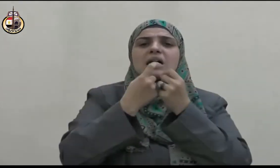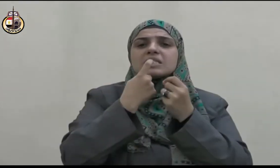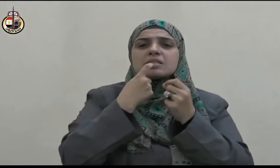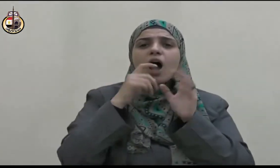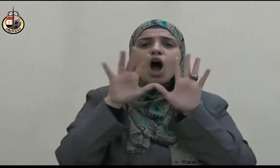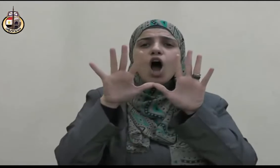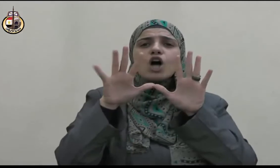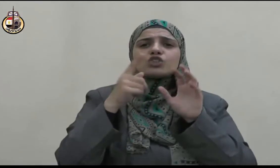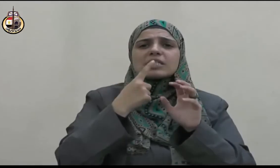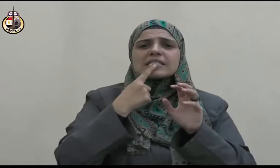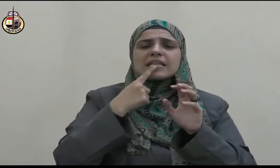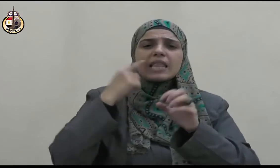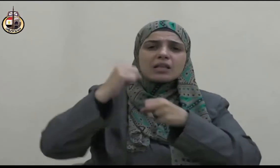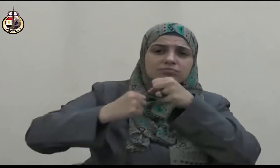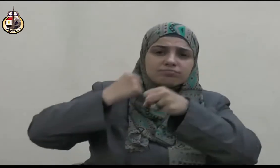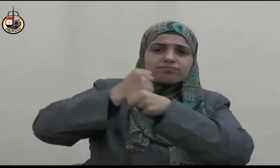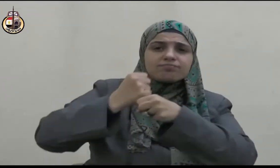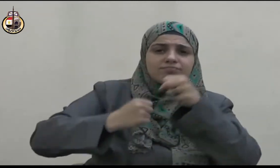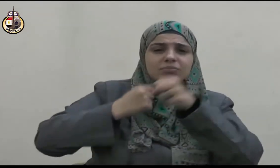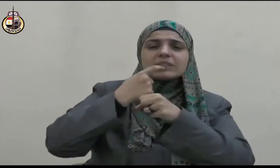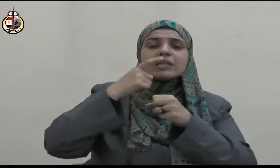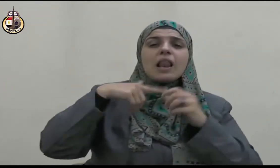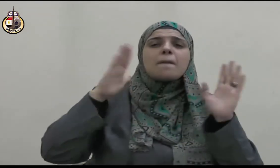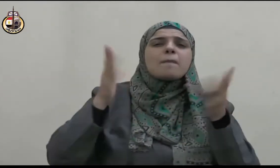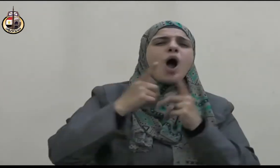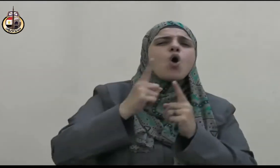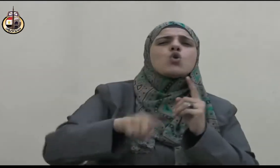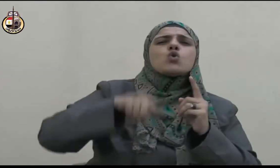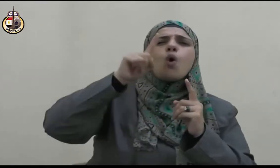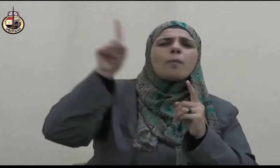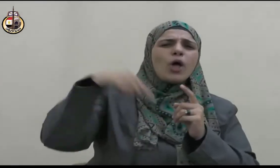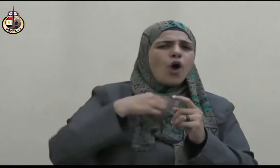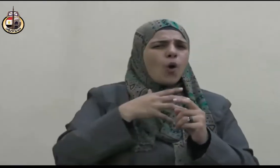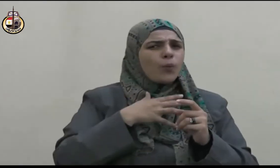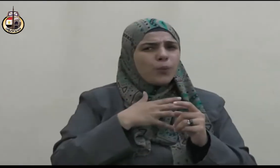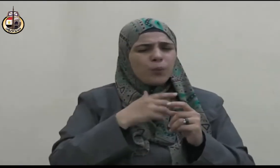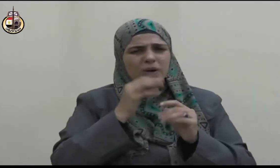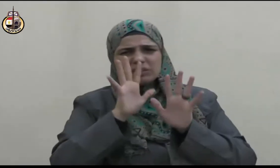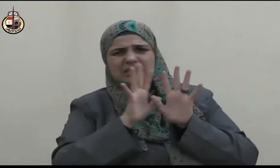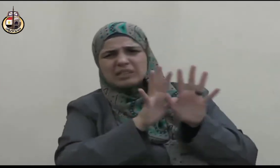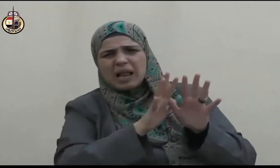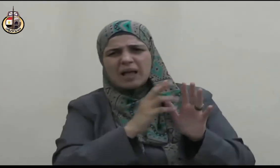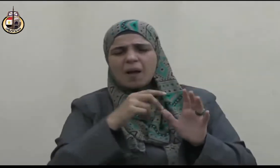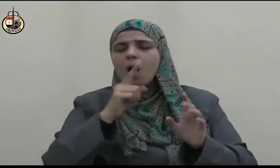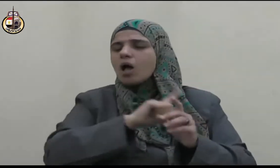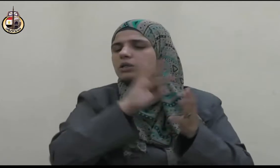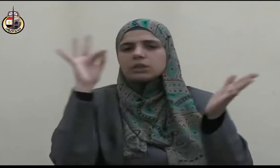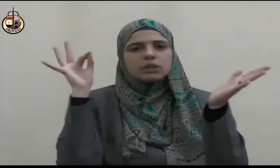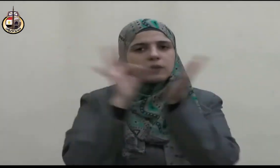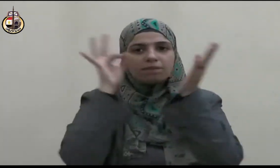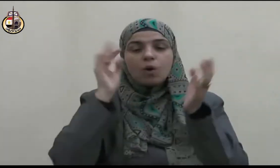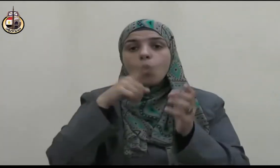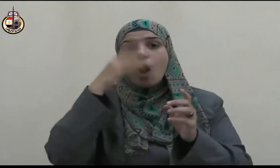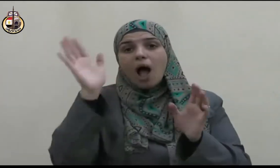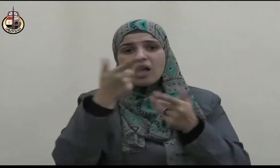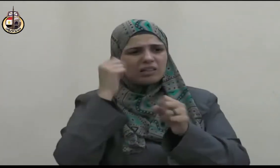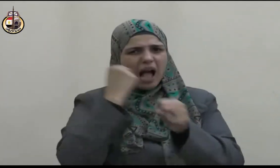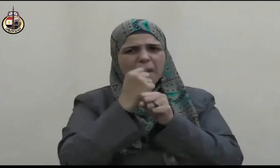تصلع الشمس فإذا طلعت قام وكانوا يتحدثون فيأخذون في أمر